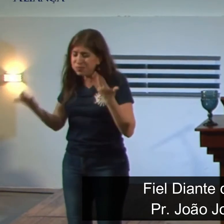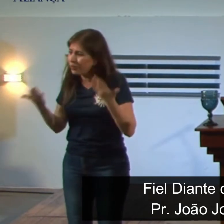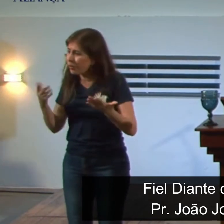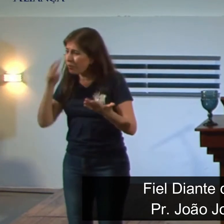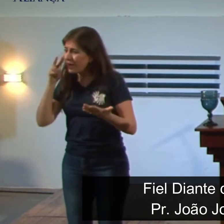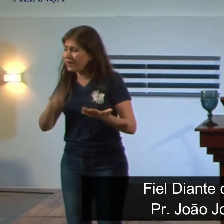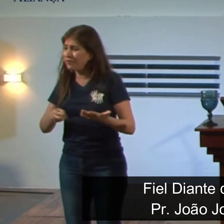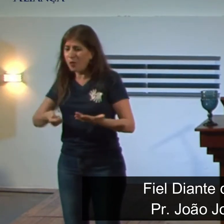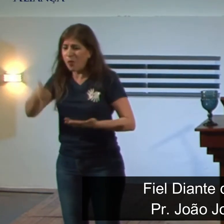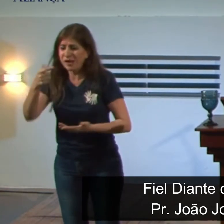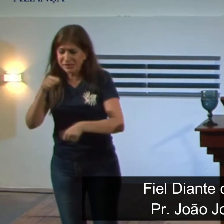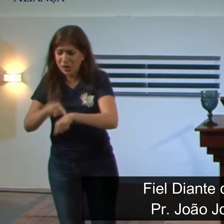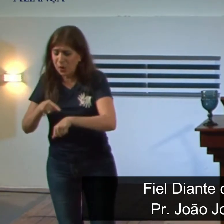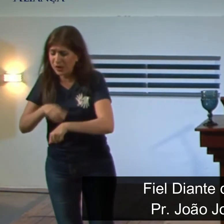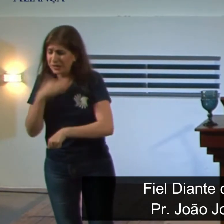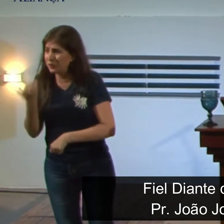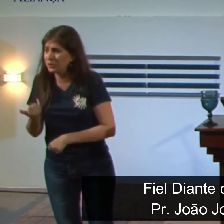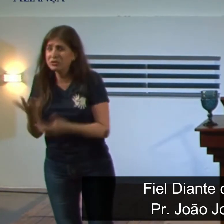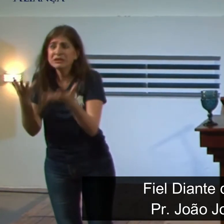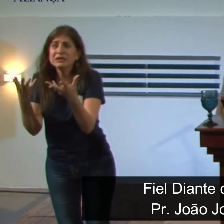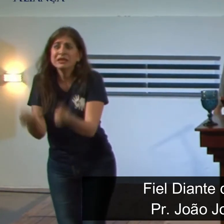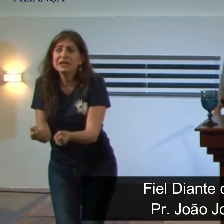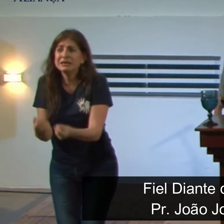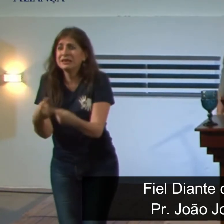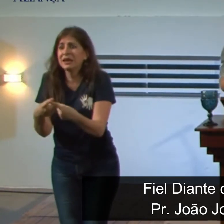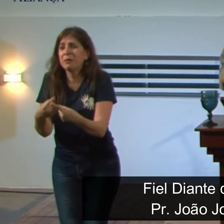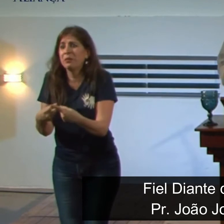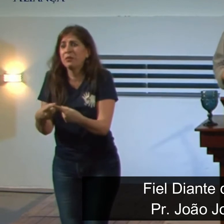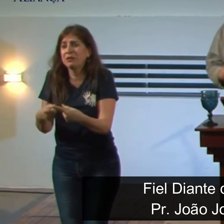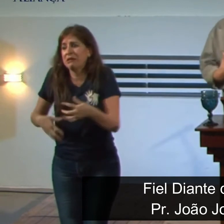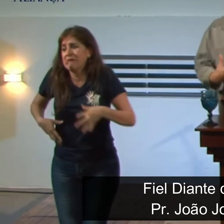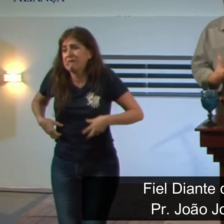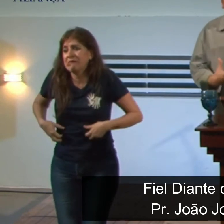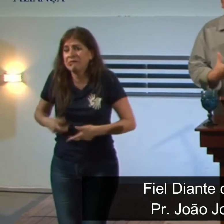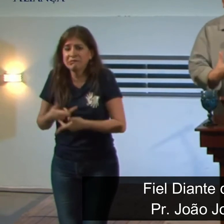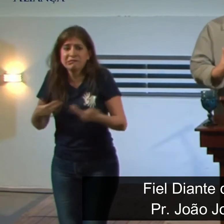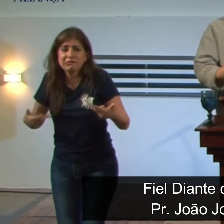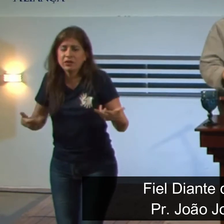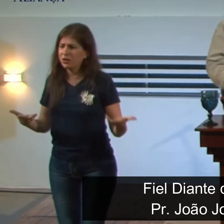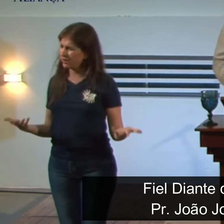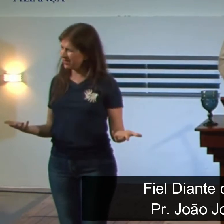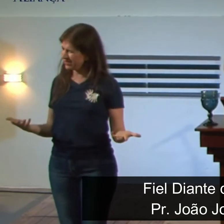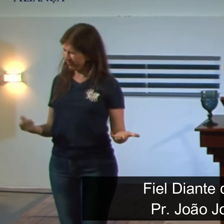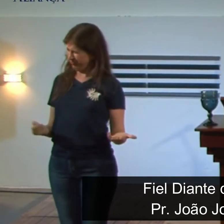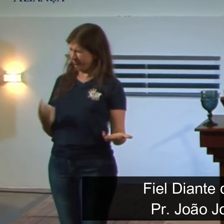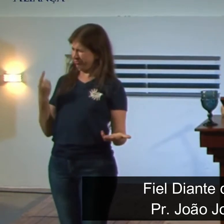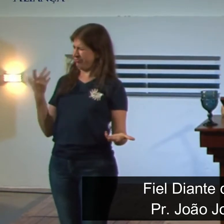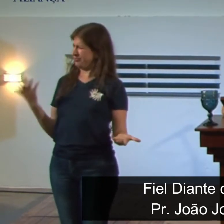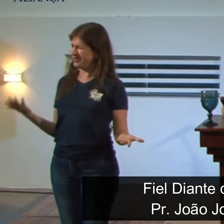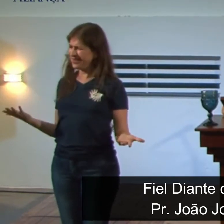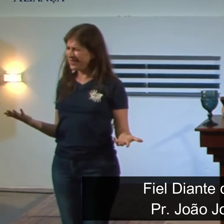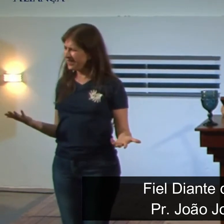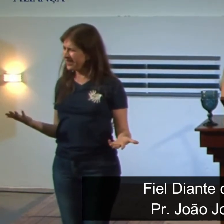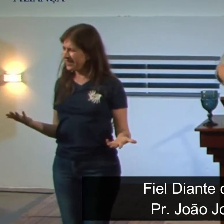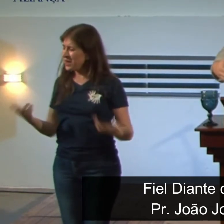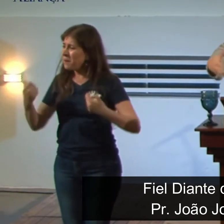na face da morte não vai você vai ceder então nós precisamos da resposta da nossa fé como diz a palavra nós precisamos